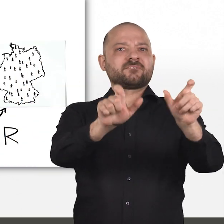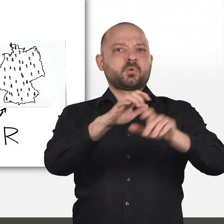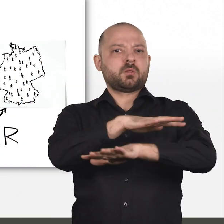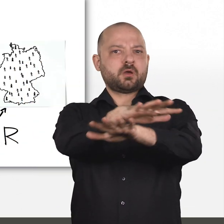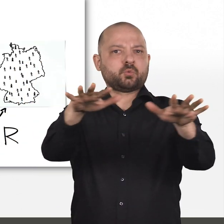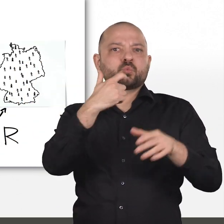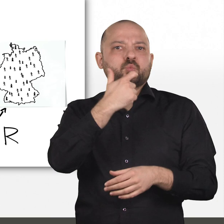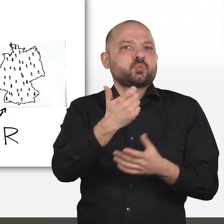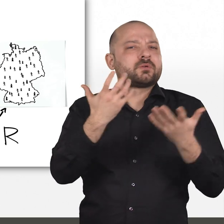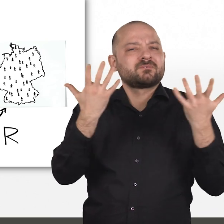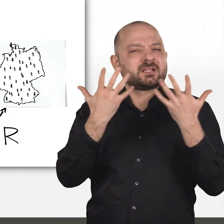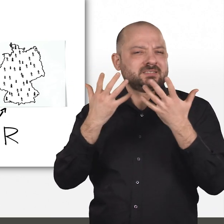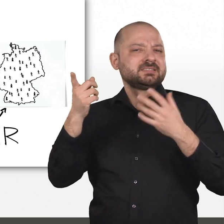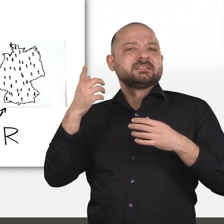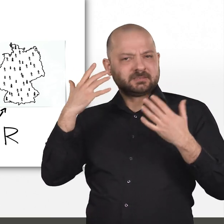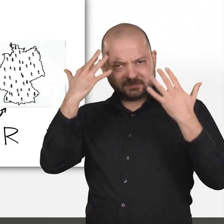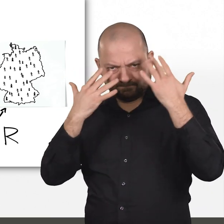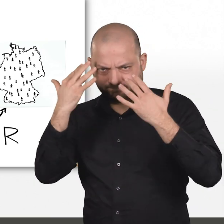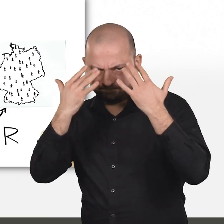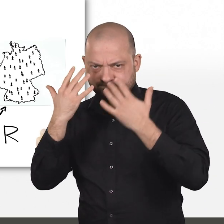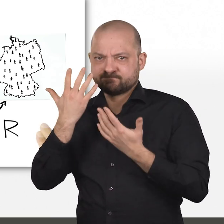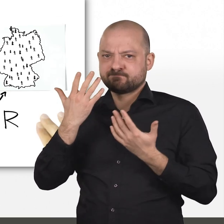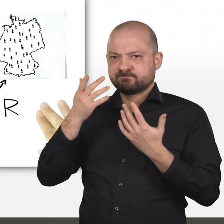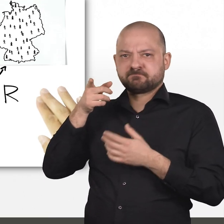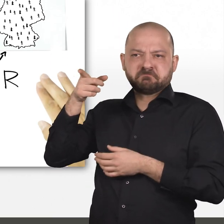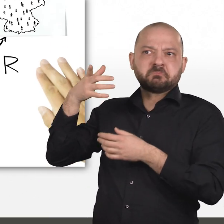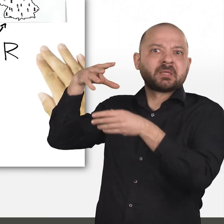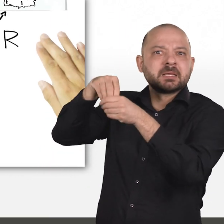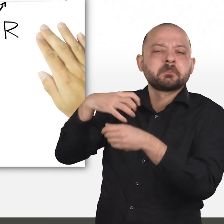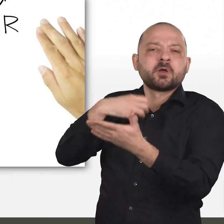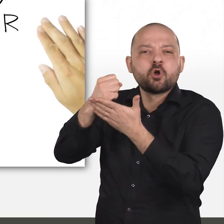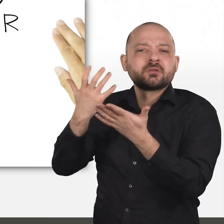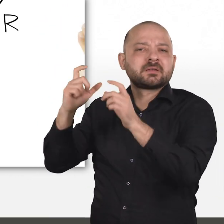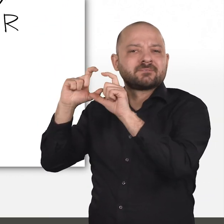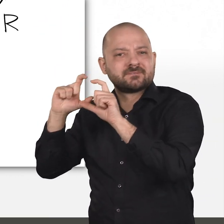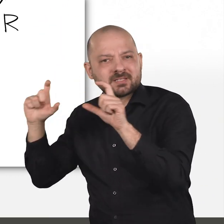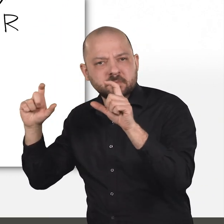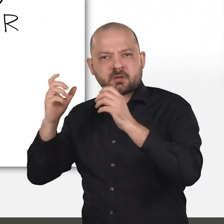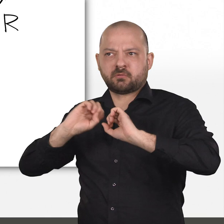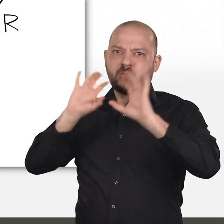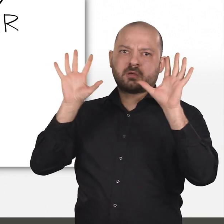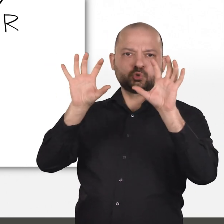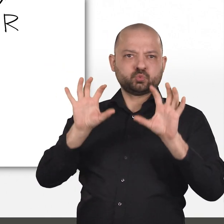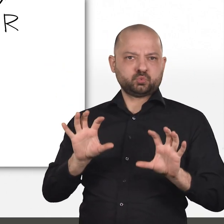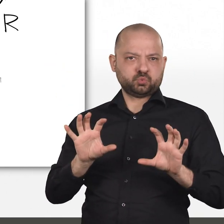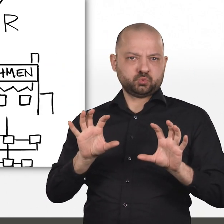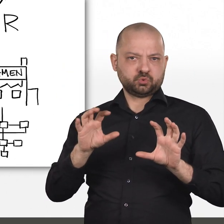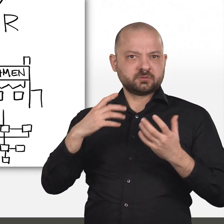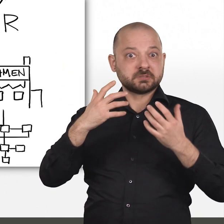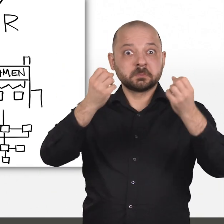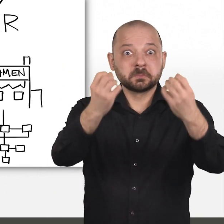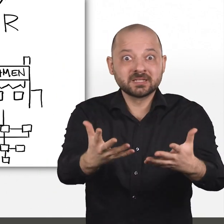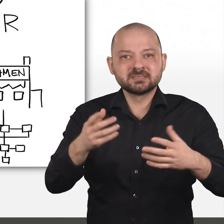Störungen die Versorgungssicherheit der Bevölkerung? Betreiber kritischer Infrastrukturen müssen in ihrer Behörde oder ihrem